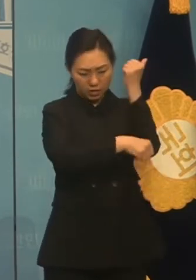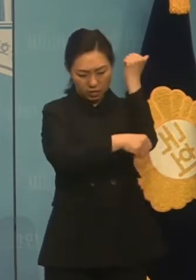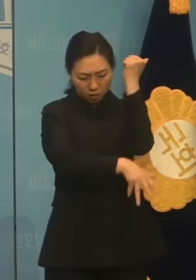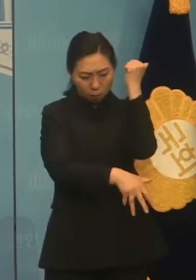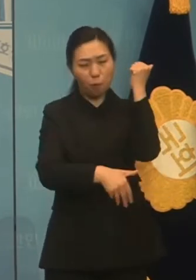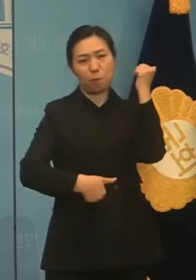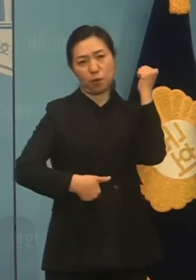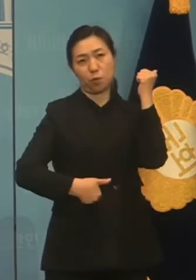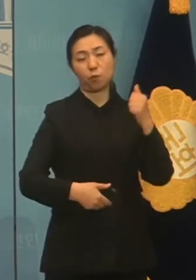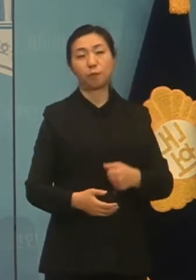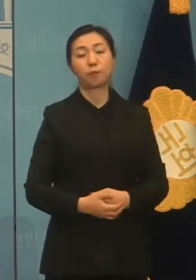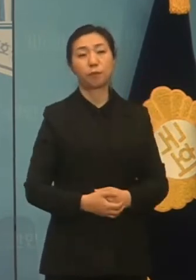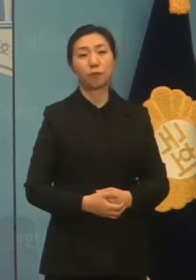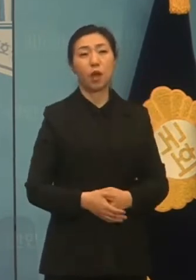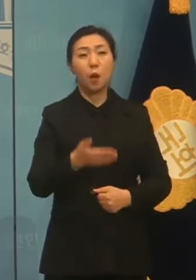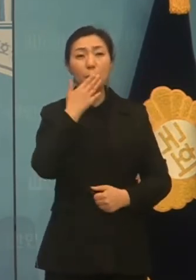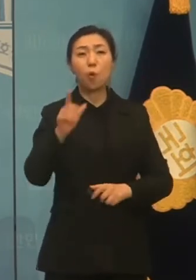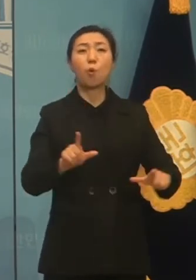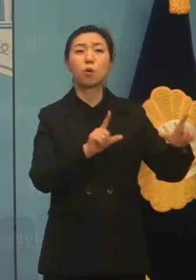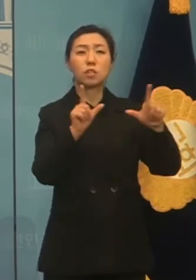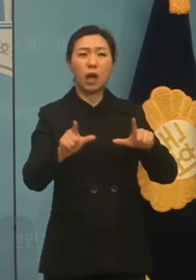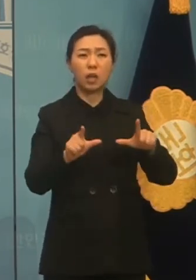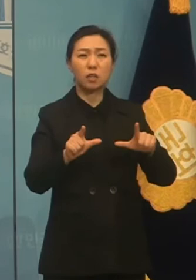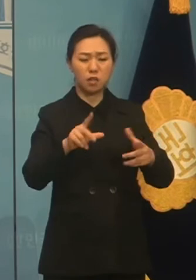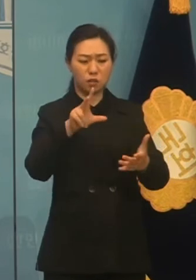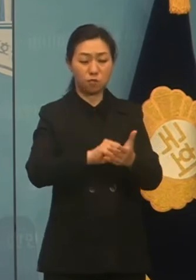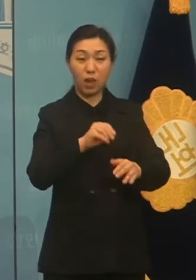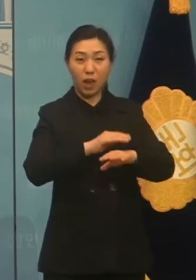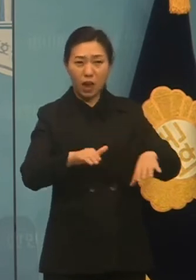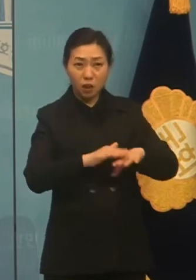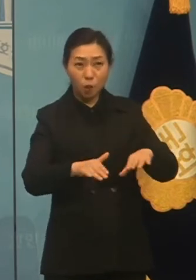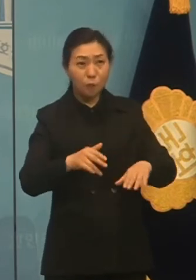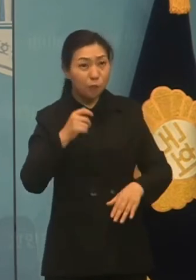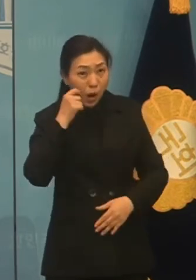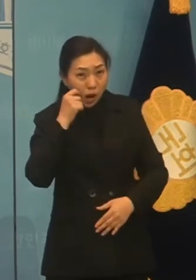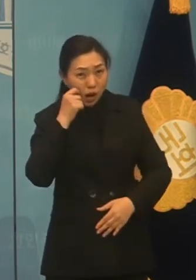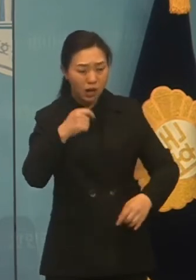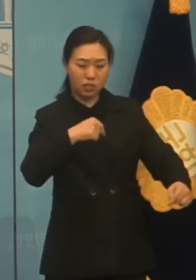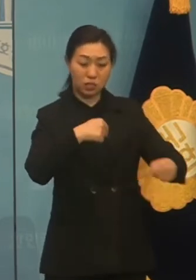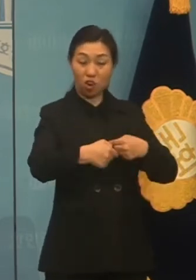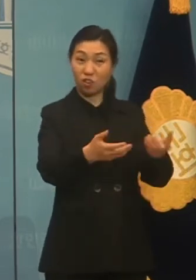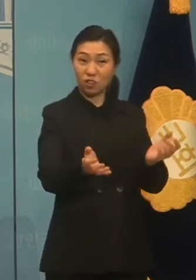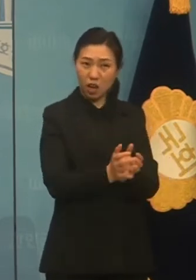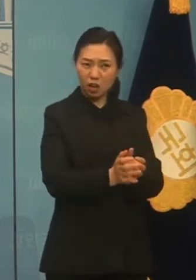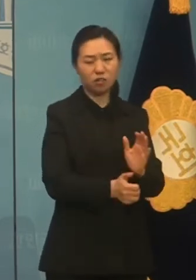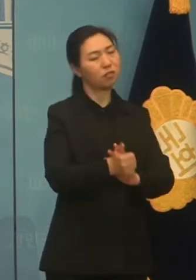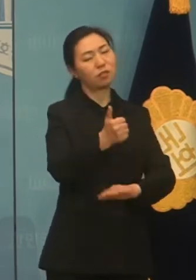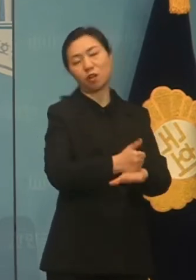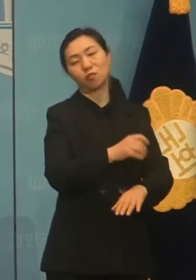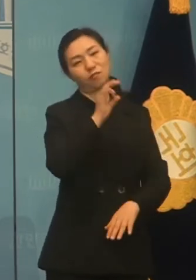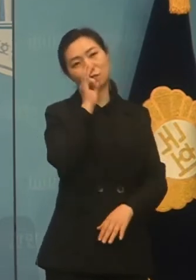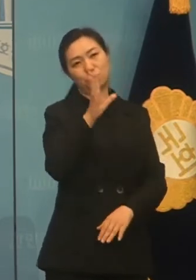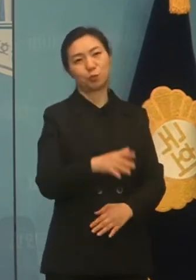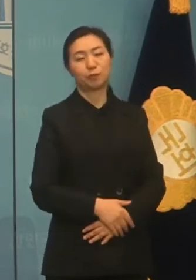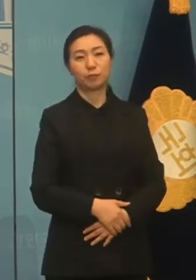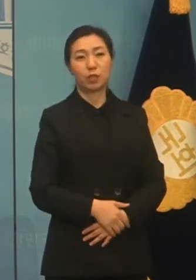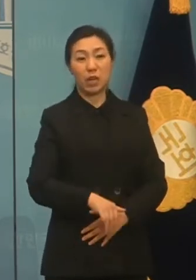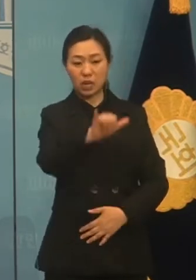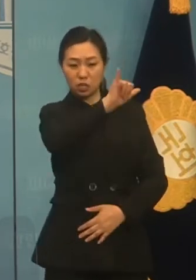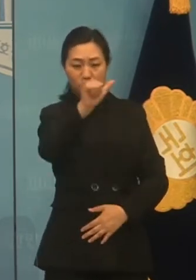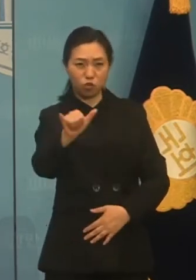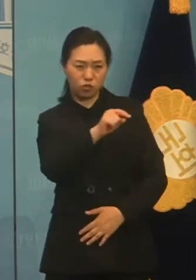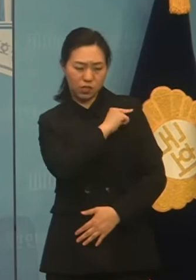먹고사는 문제를 해결 못하는 정당은 성공할 수 없습니다. 전국 최초 정책